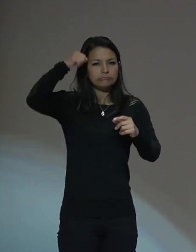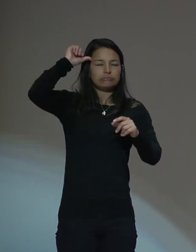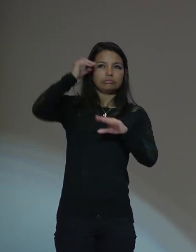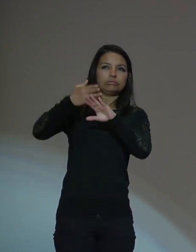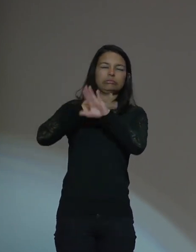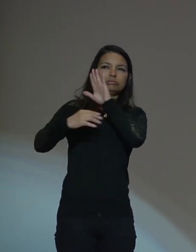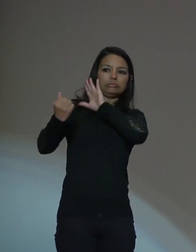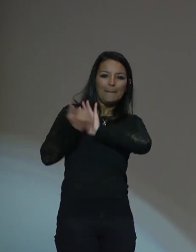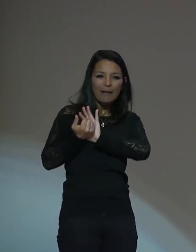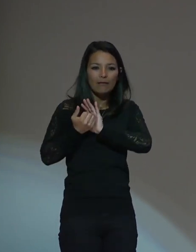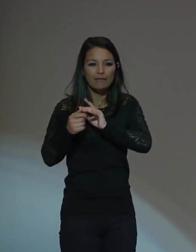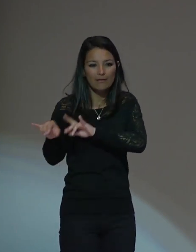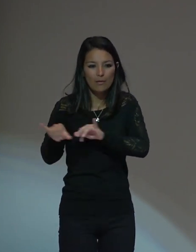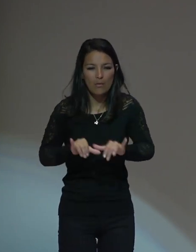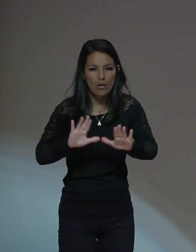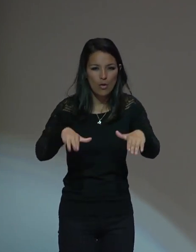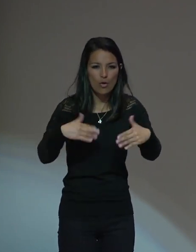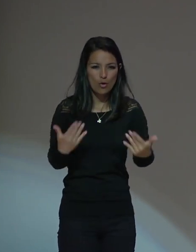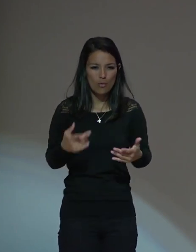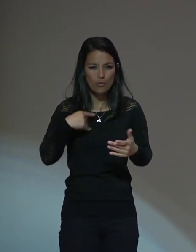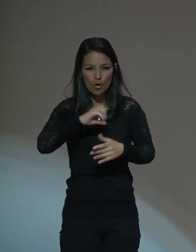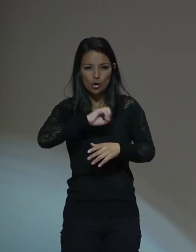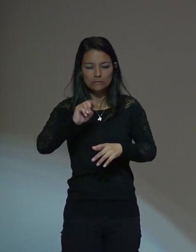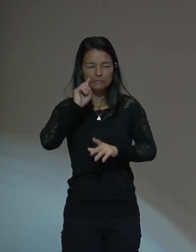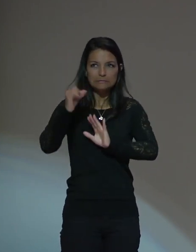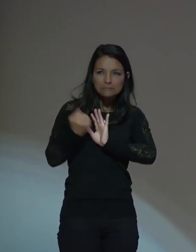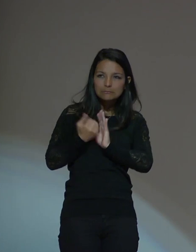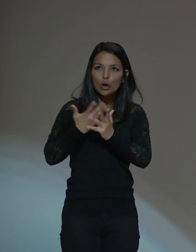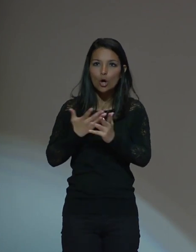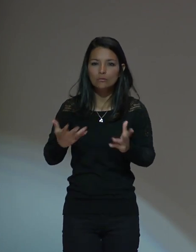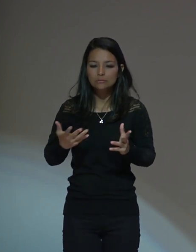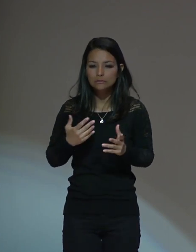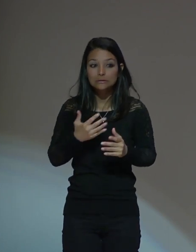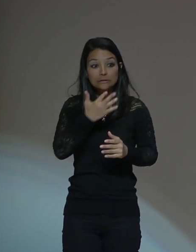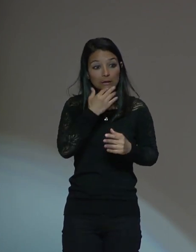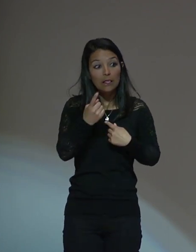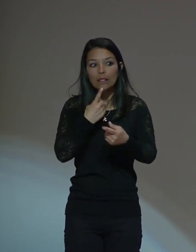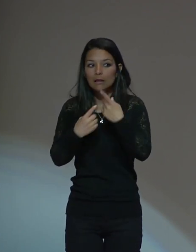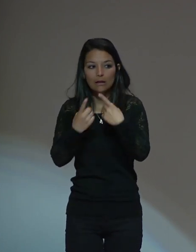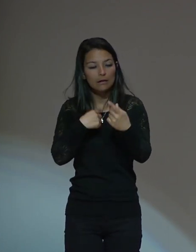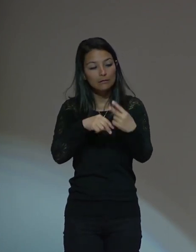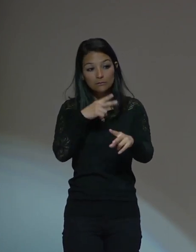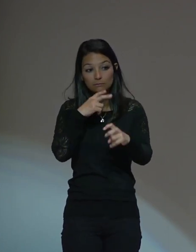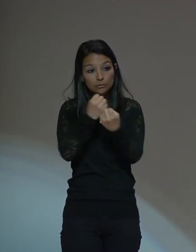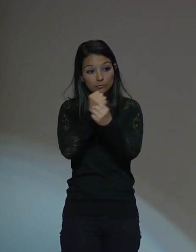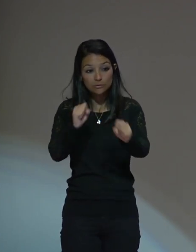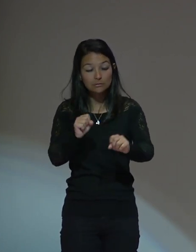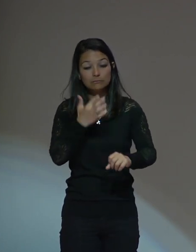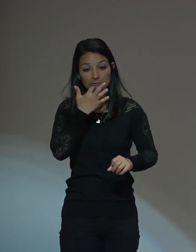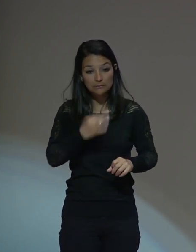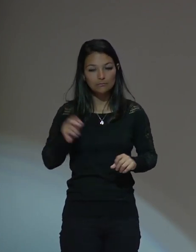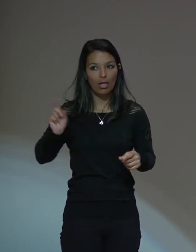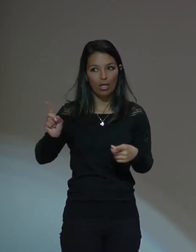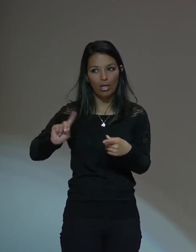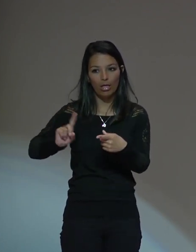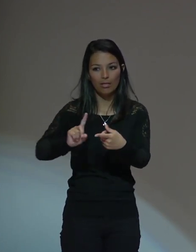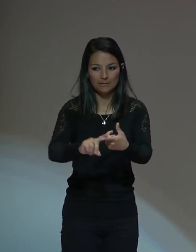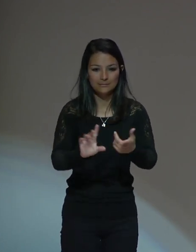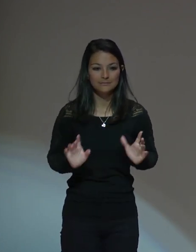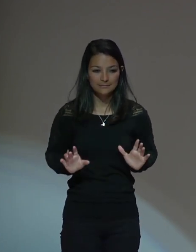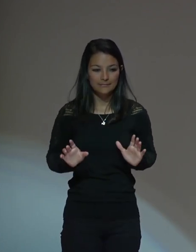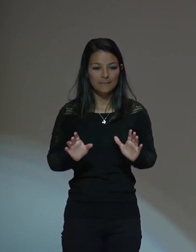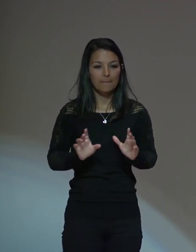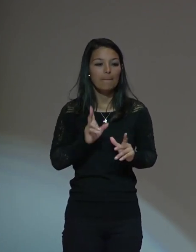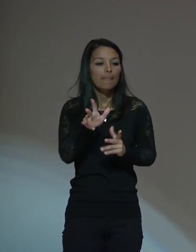visión occidental y el diálogo era casi imposible por muchos años. Por eso,